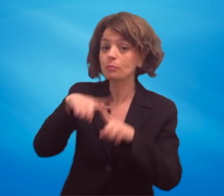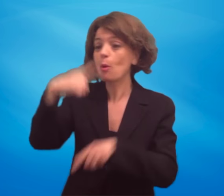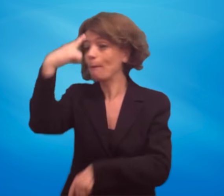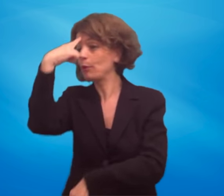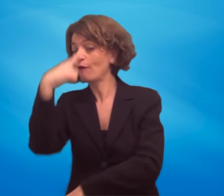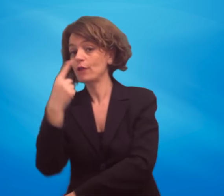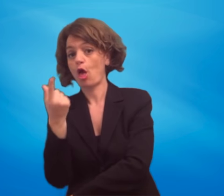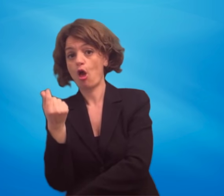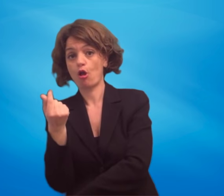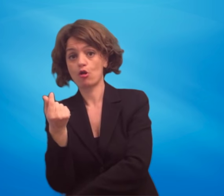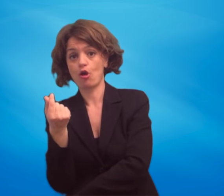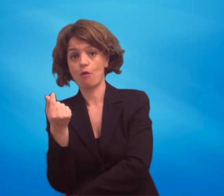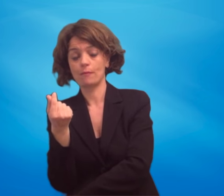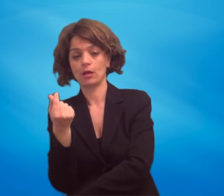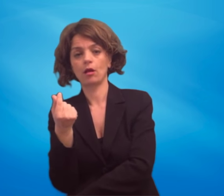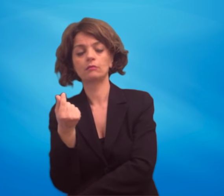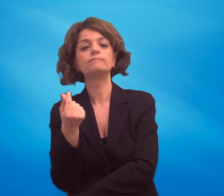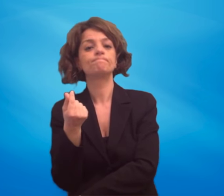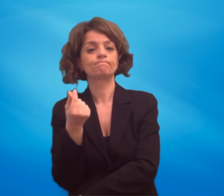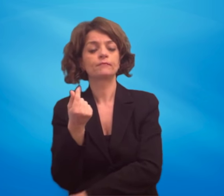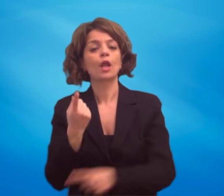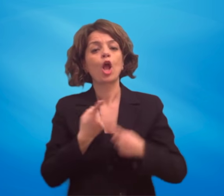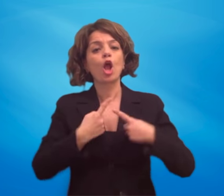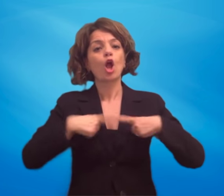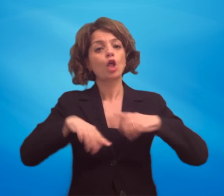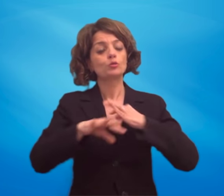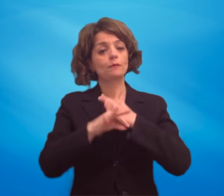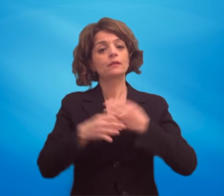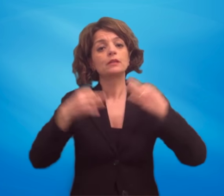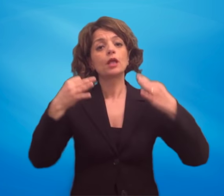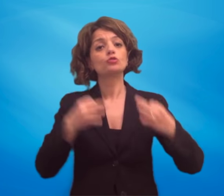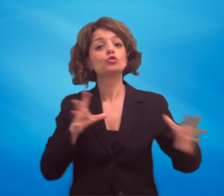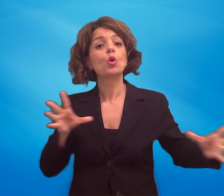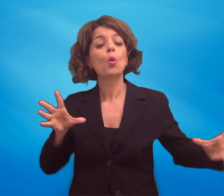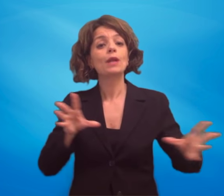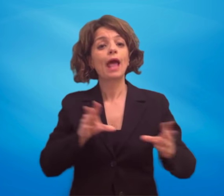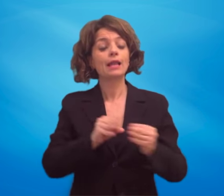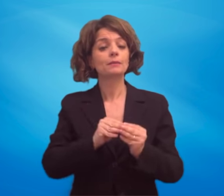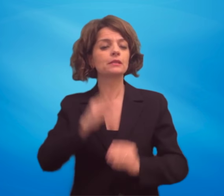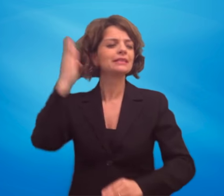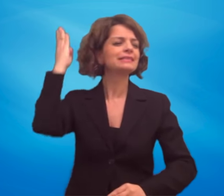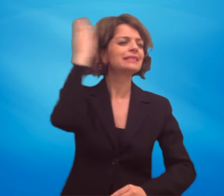dunque all'unanimità la sanzione disciplinare dell'espulsione.